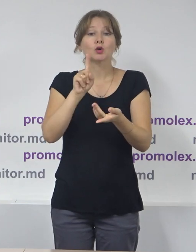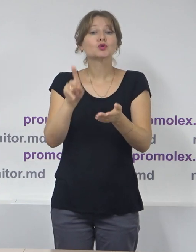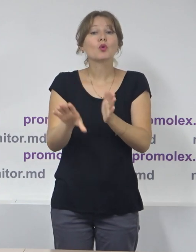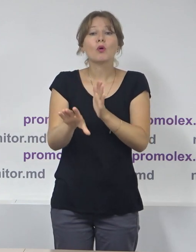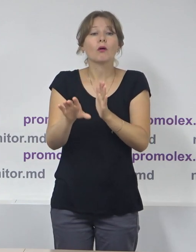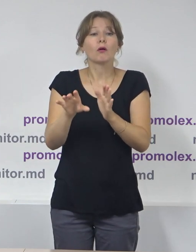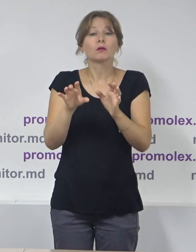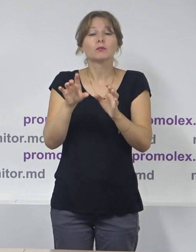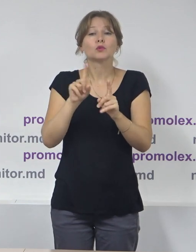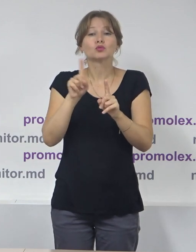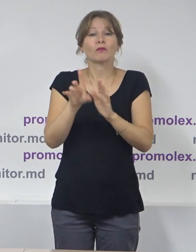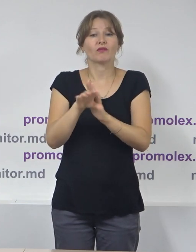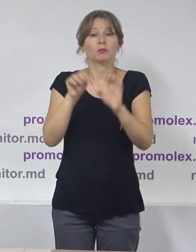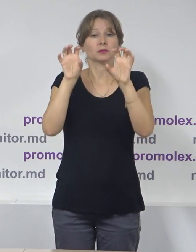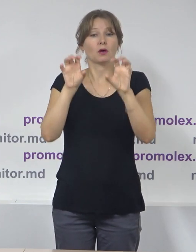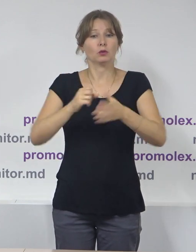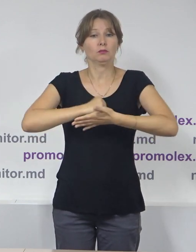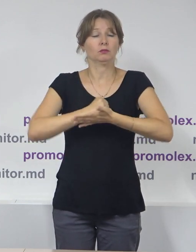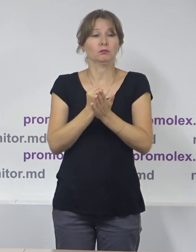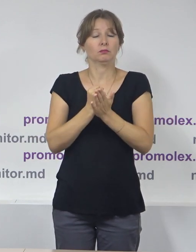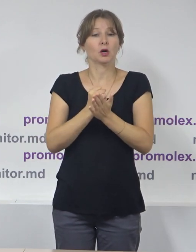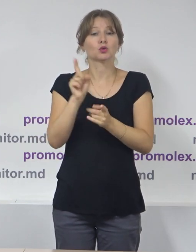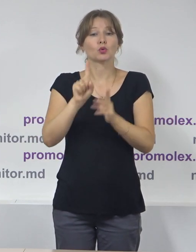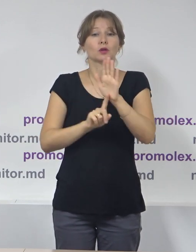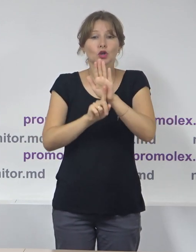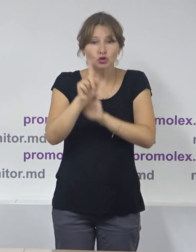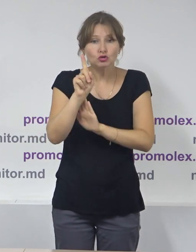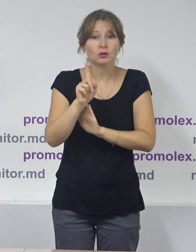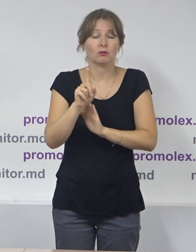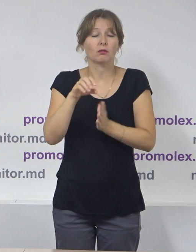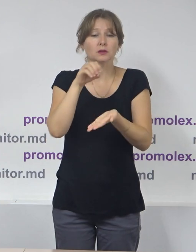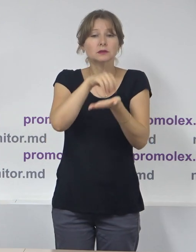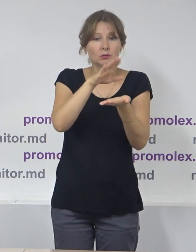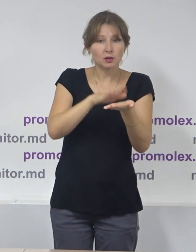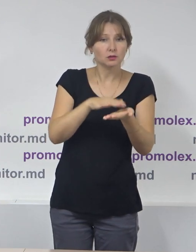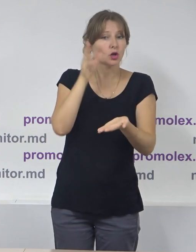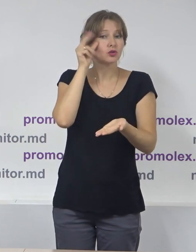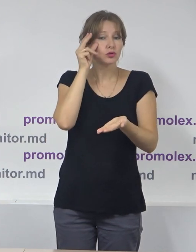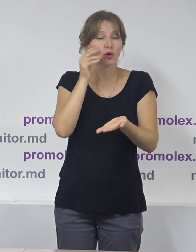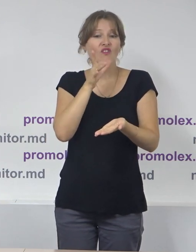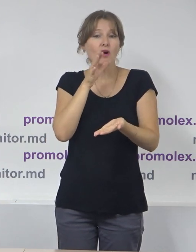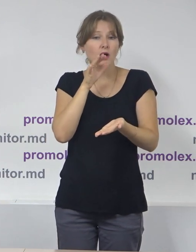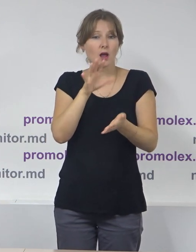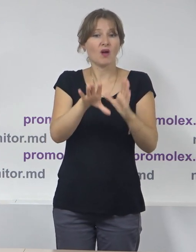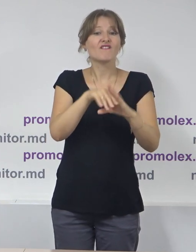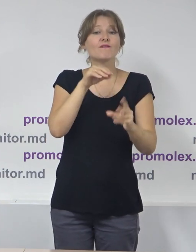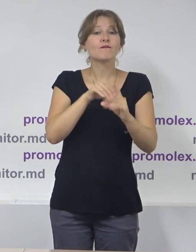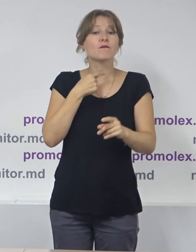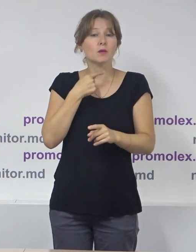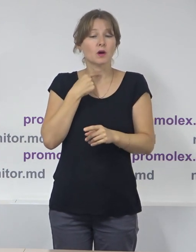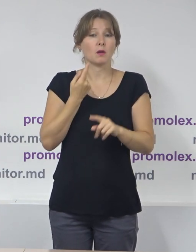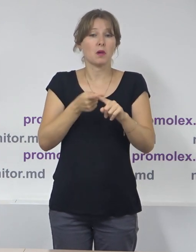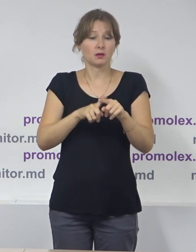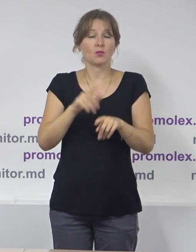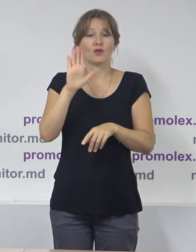perioadă de la începutul sau de la data stabilirii zilei alegerilor. Deci, la 4